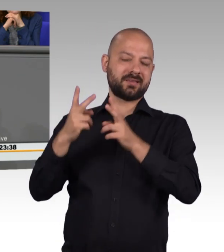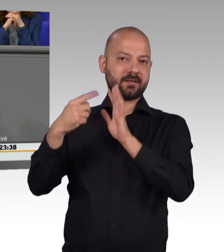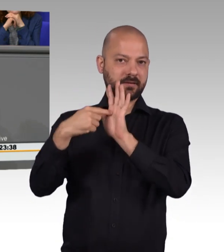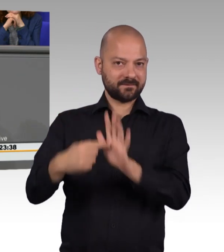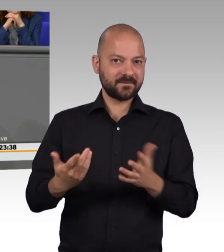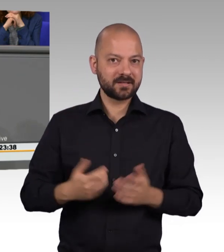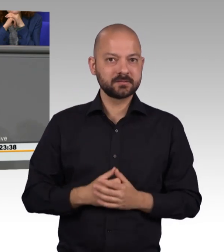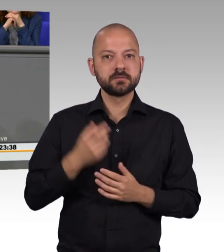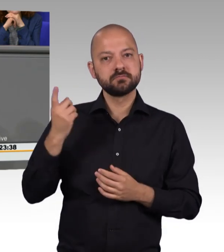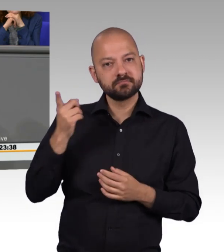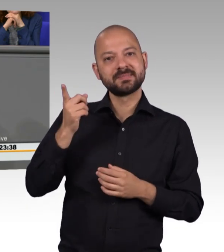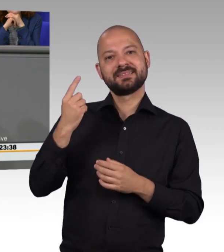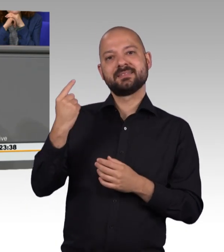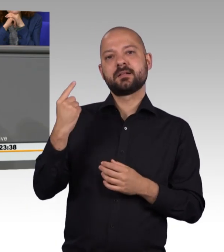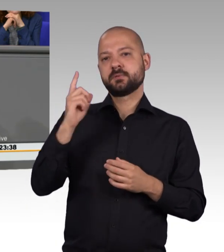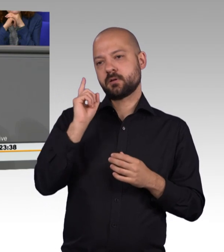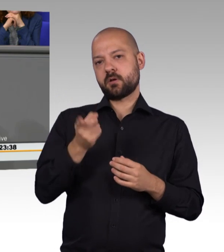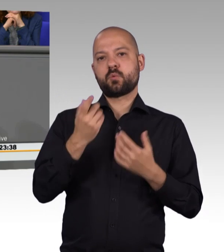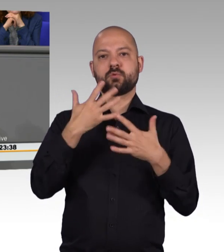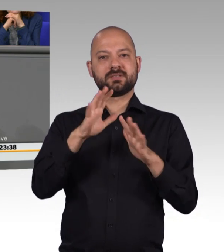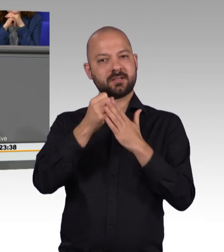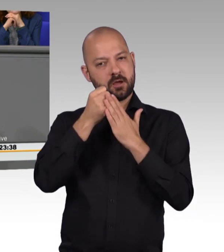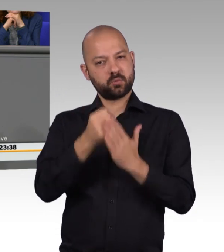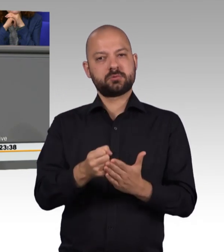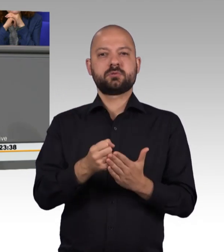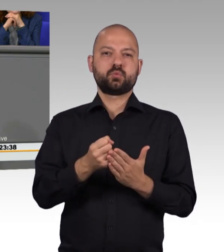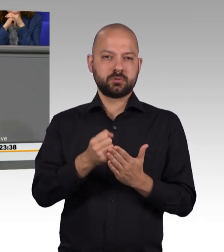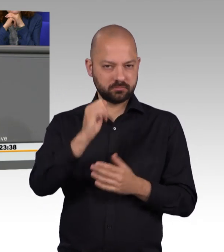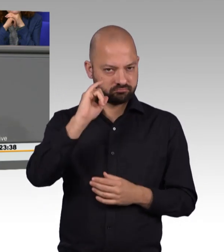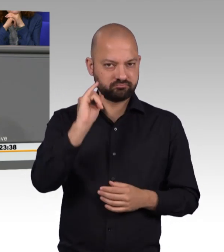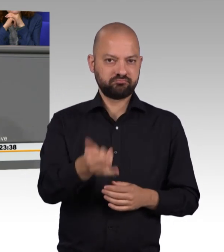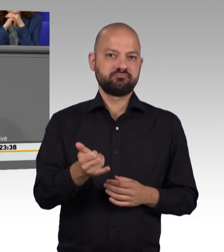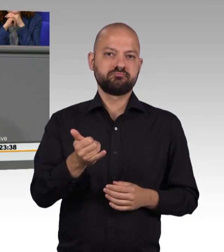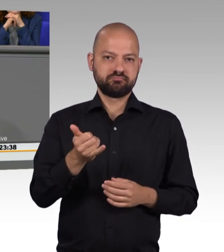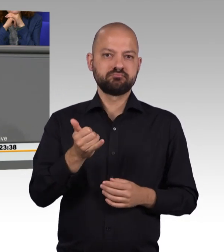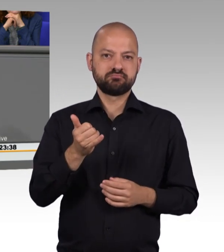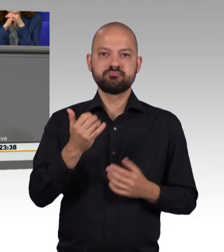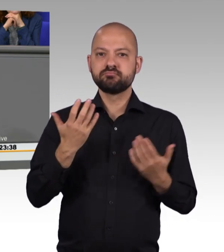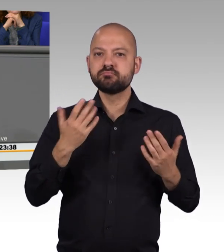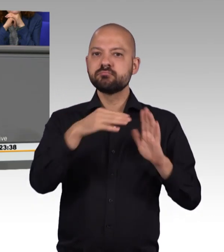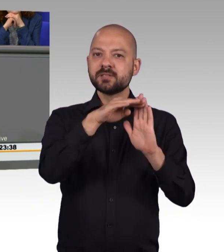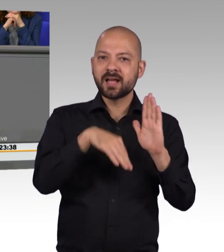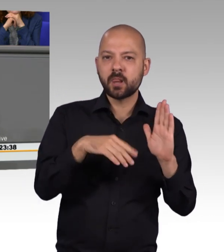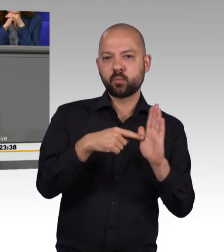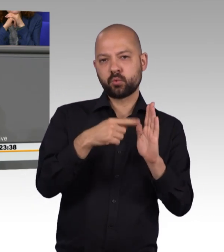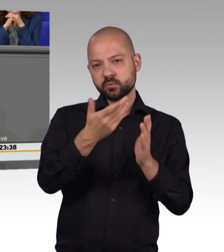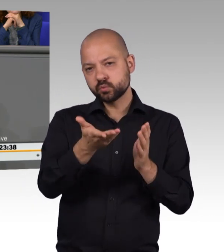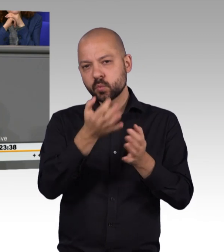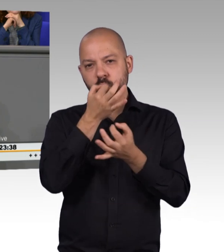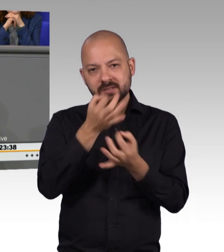Bundesverfassungsgericht hat seinerzeit ausdrücklich erwähnt, dass diese Regelungen, diese Konkretisierungen auch im Rahmen des Strafrechts